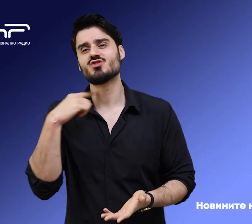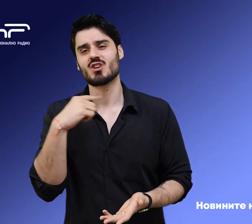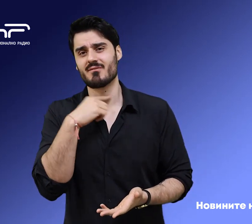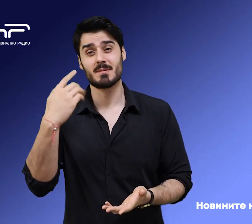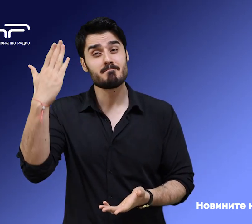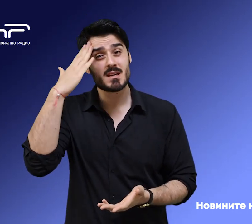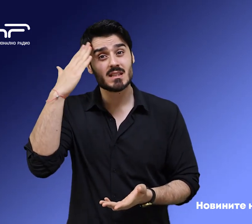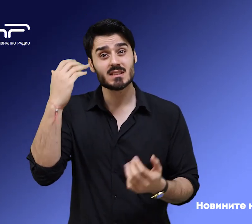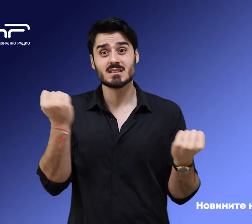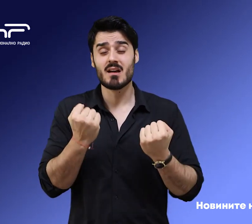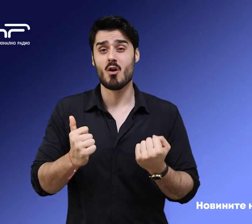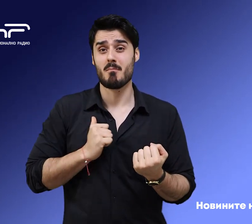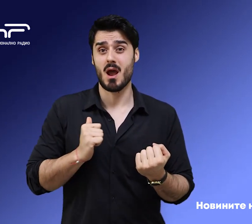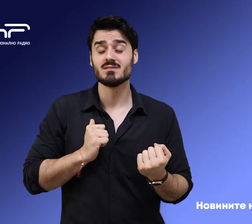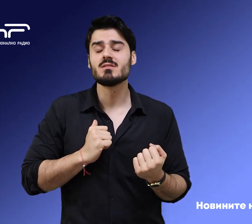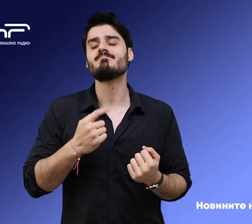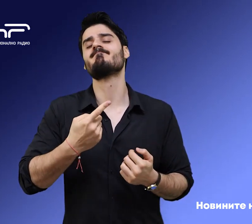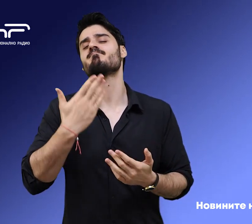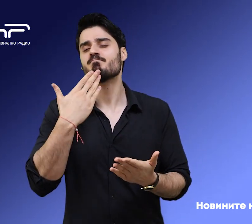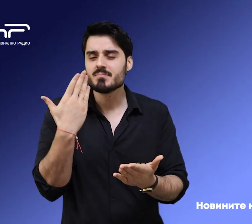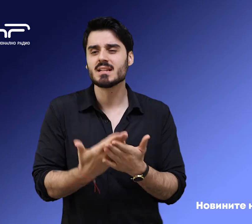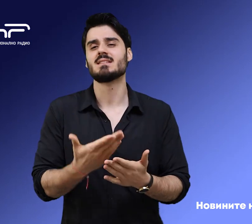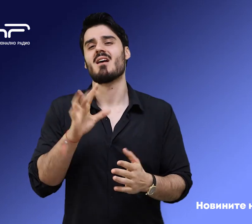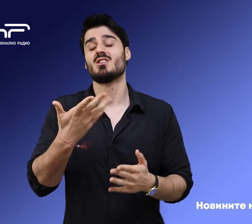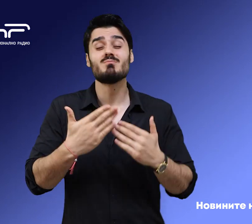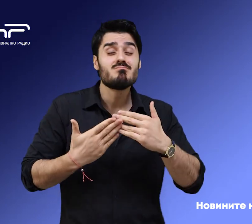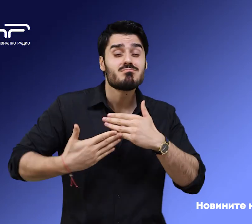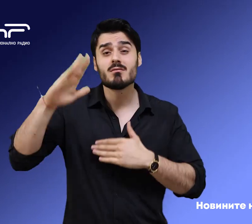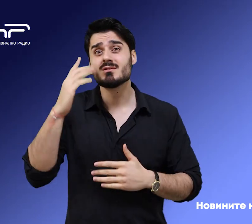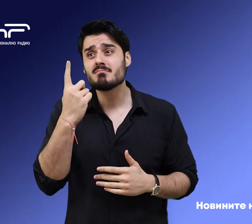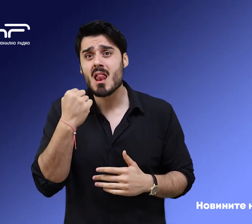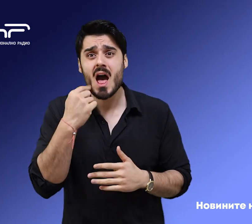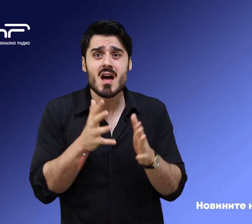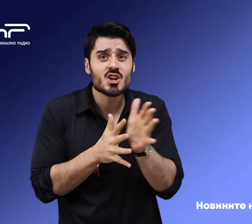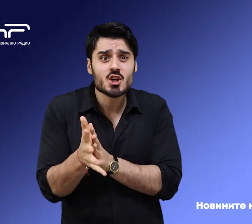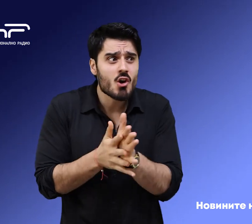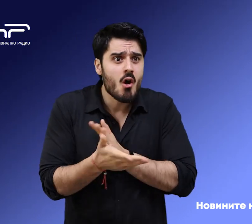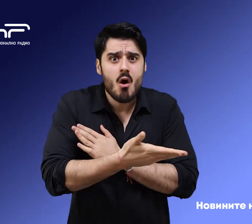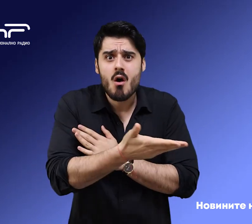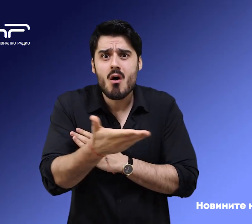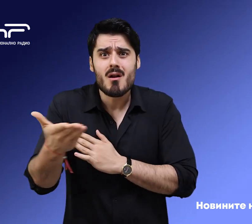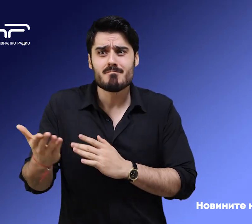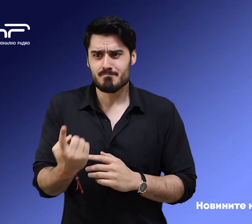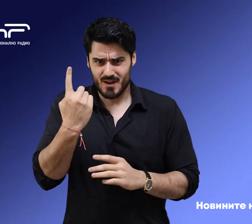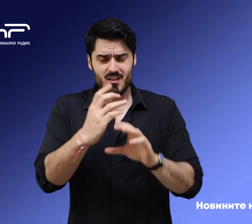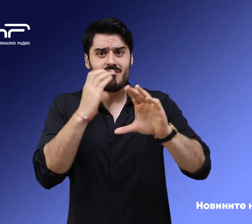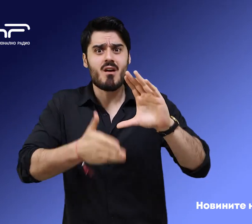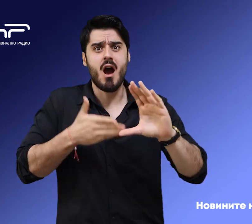здравеопазването Танос Плеврис призна, че повечето от починалите са млади хора, които са се намирали в първите три вагона. Според